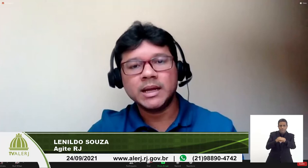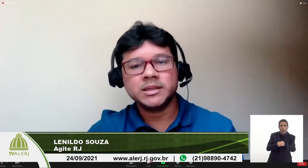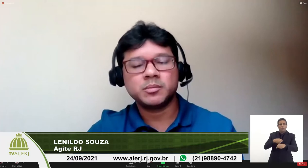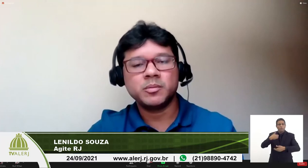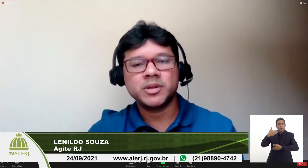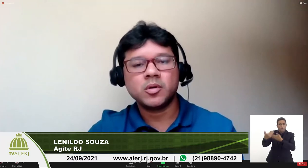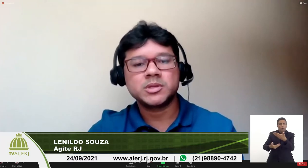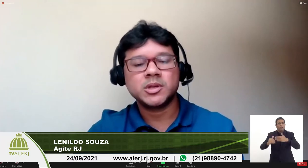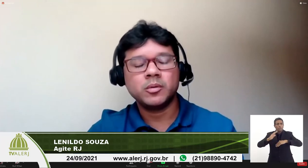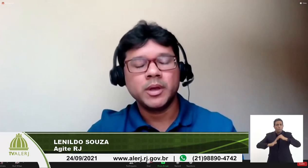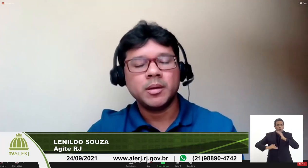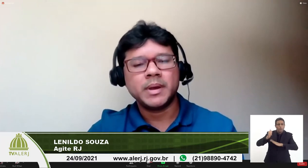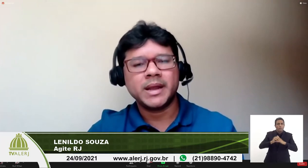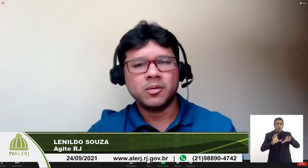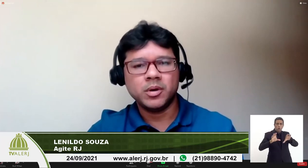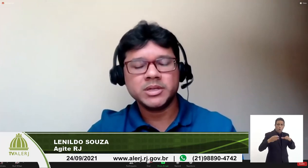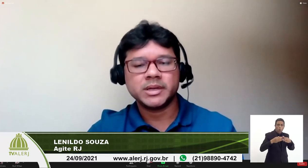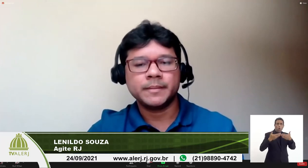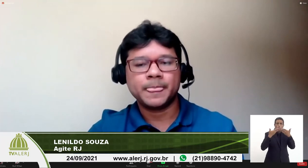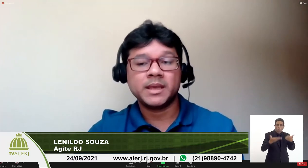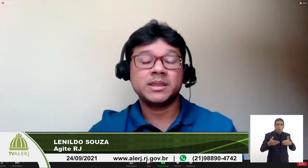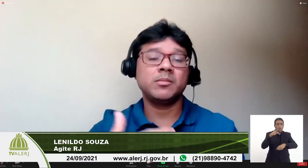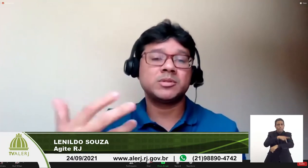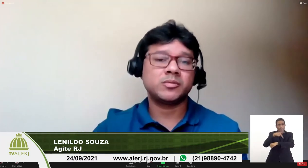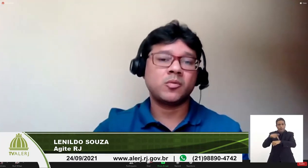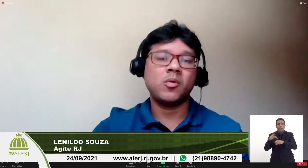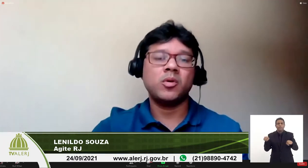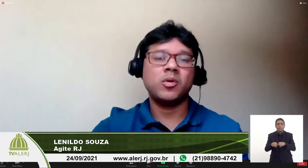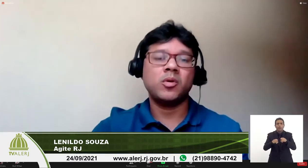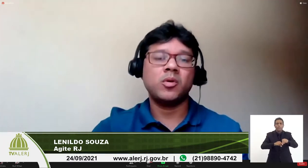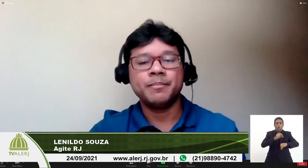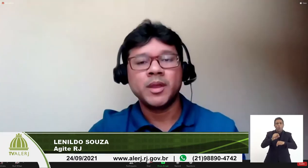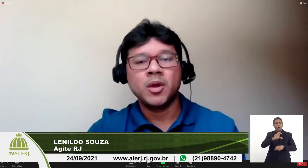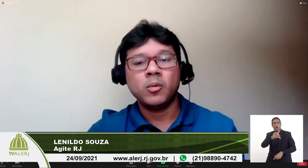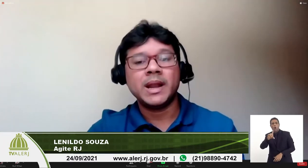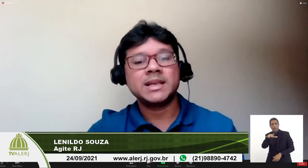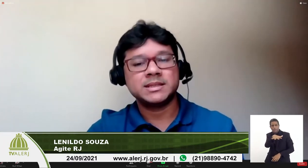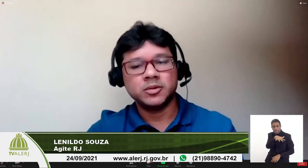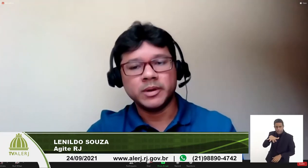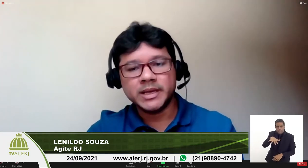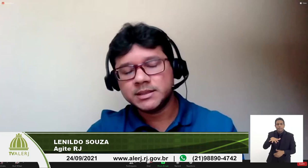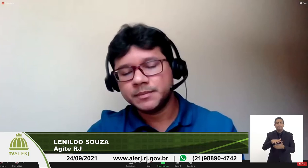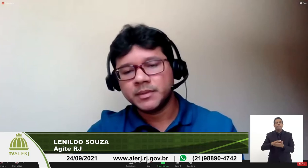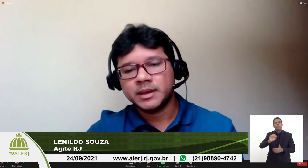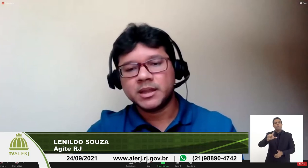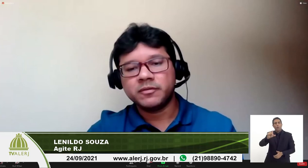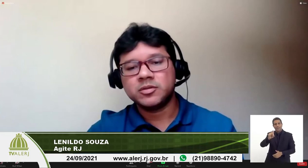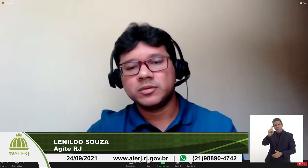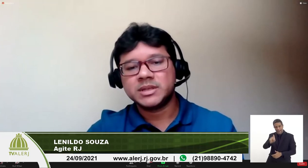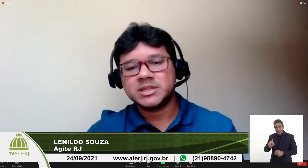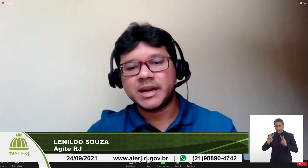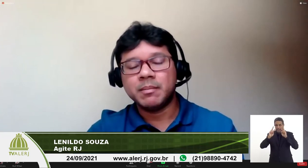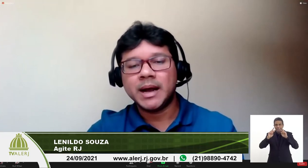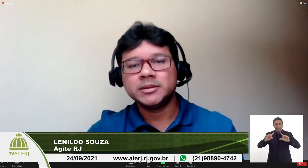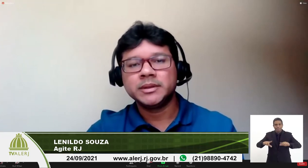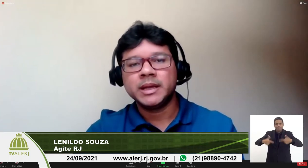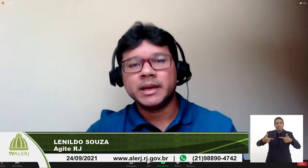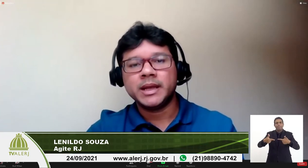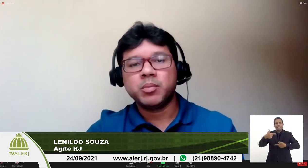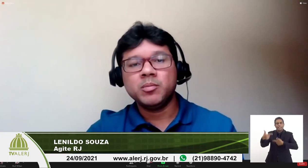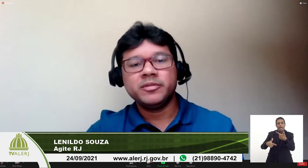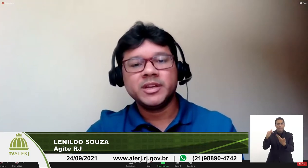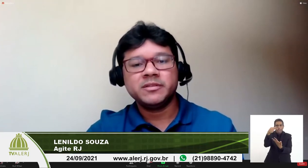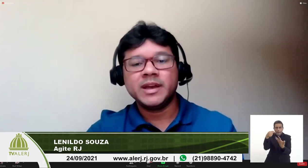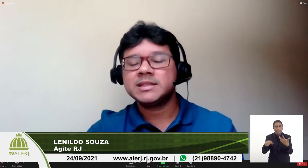continuadas por meio da comissão pedagógica que temos como coordenador o Alexandre Lins que tem feito um excelente trabalho